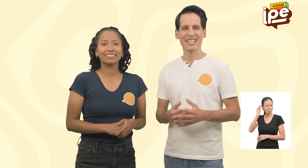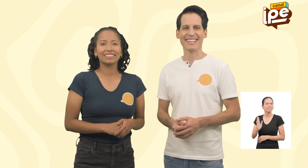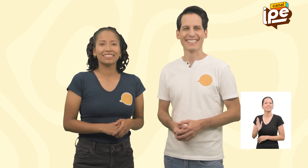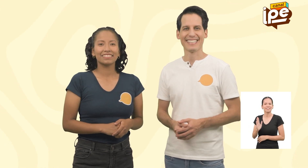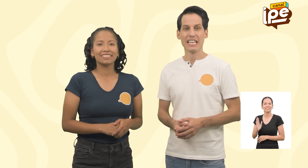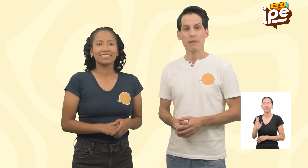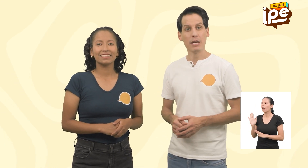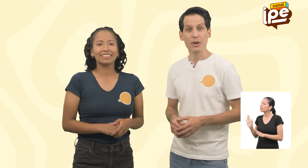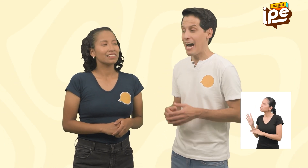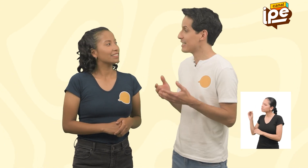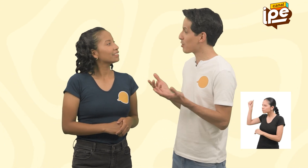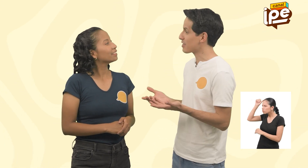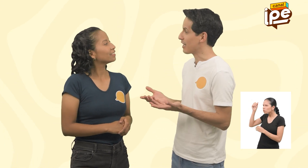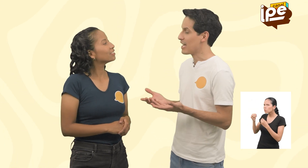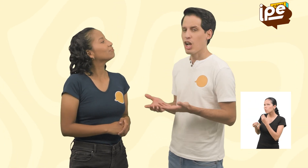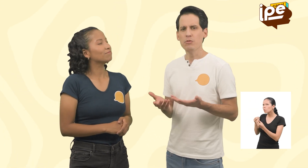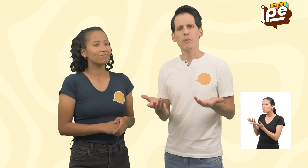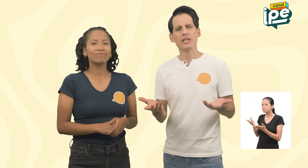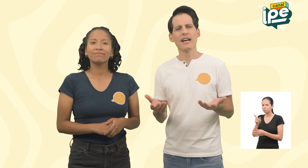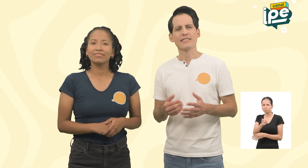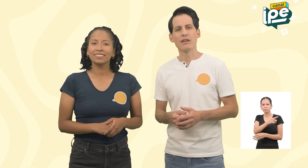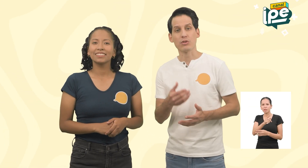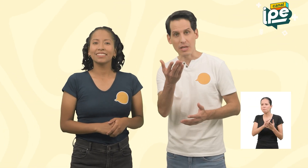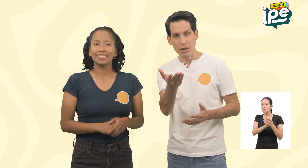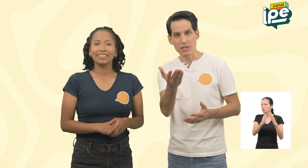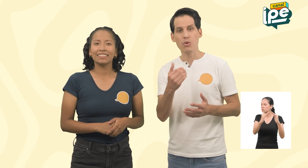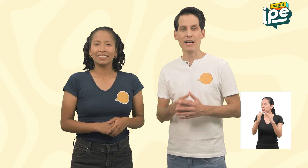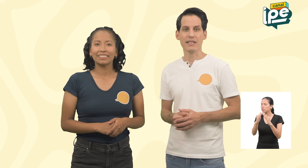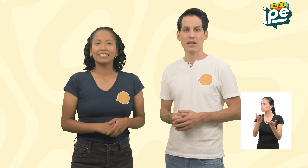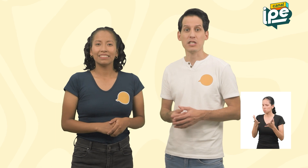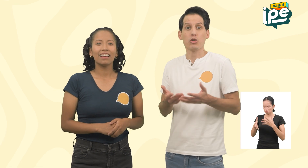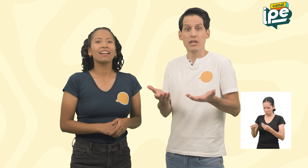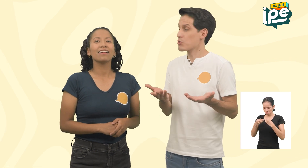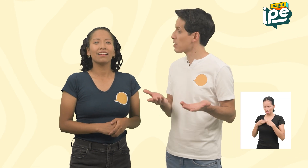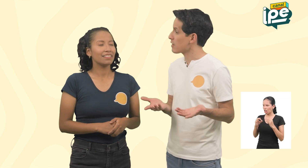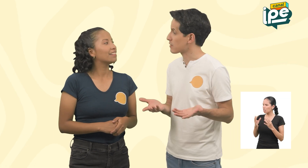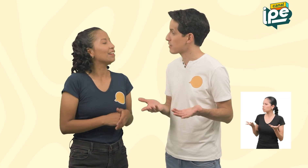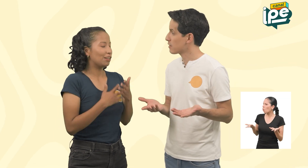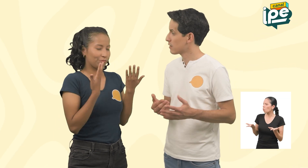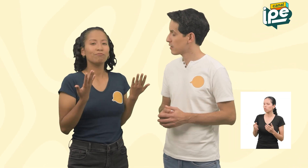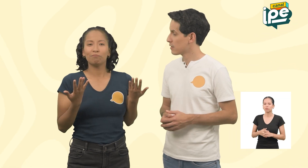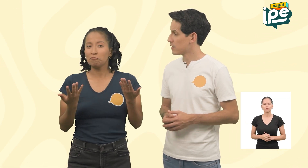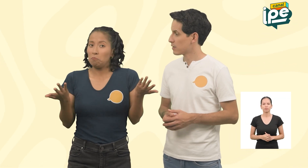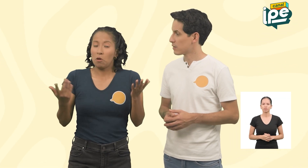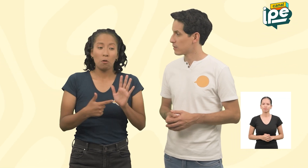olvidar! Pero, Ana Rosa, ¿cómo podrían hacer nuestros amigos en sus casas si no tienen sus señas? Pueden